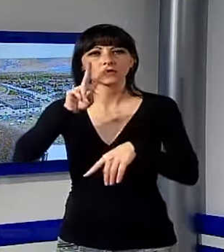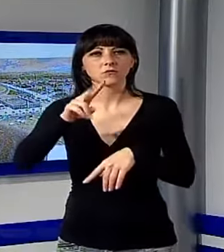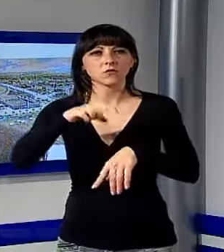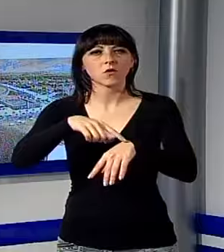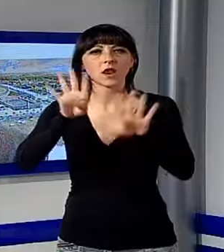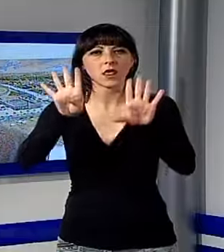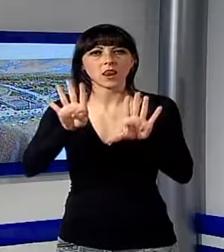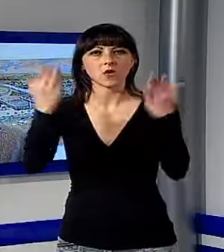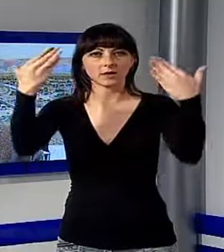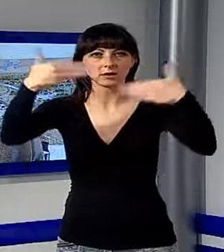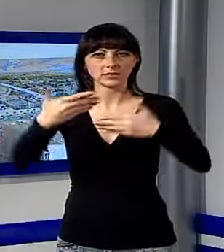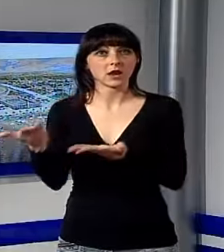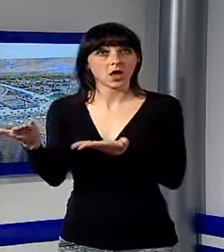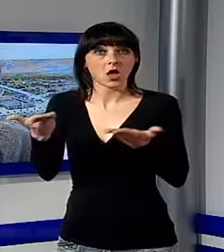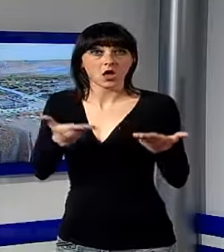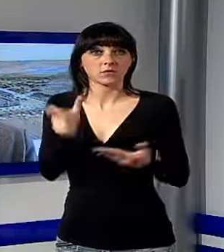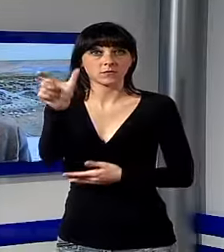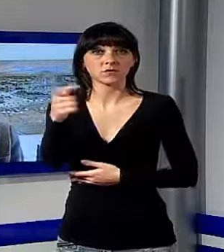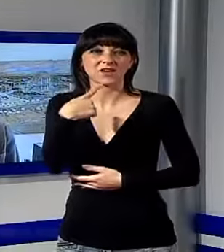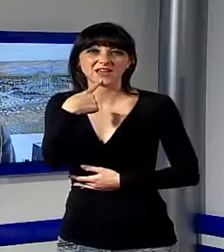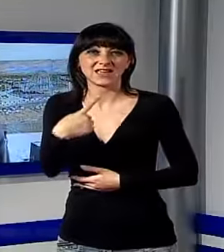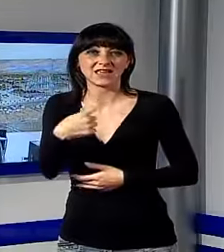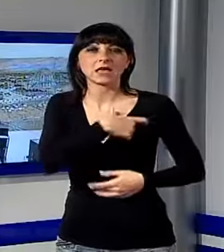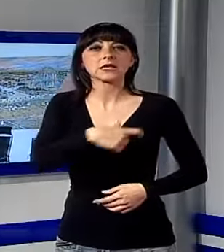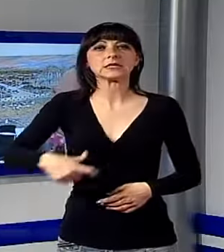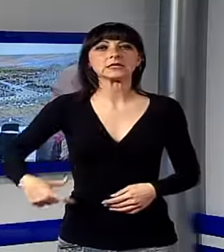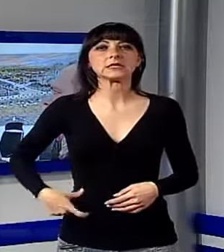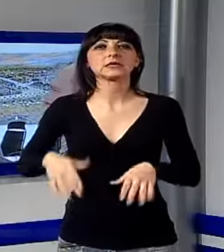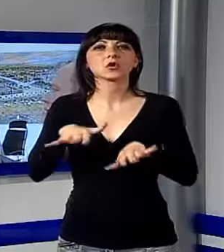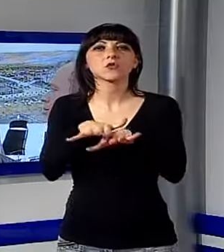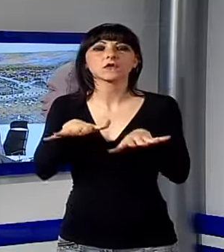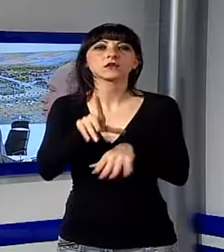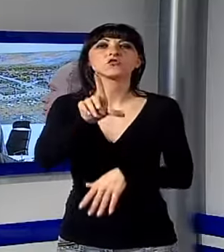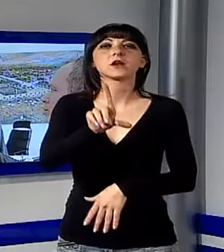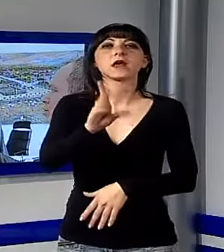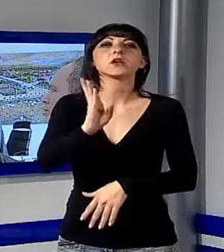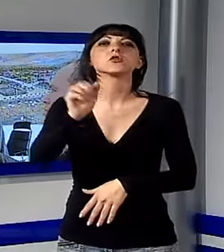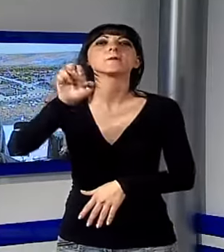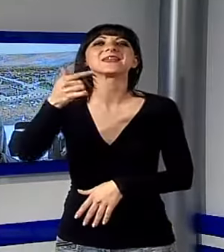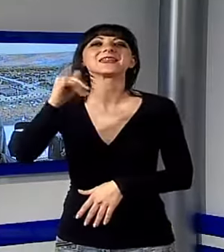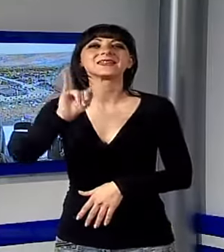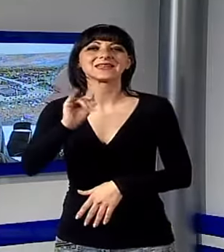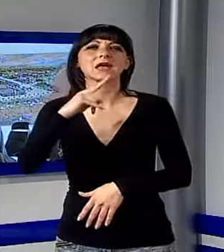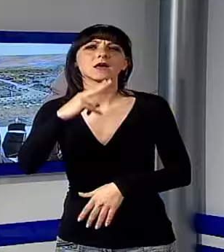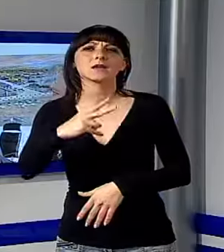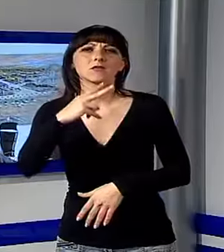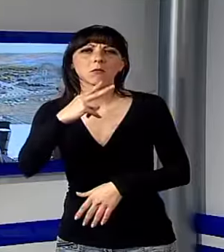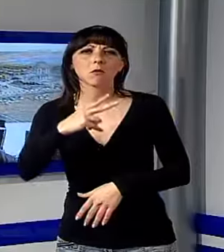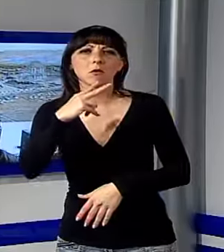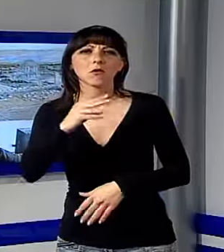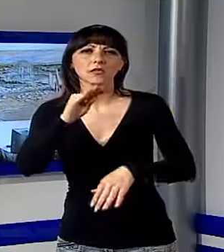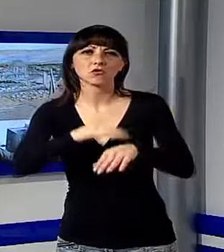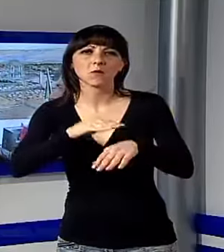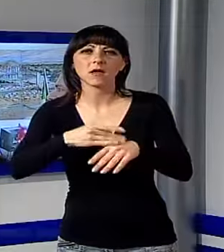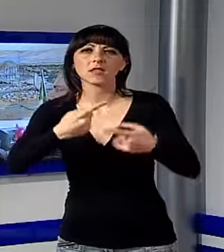Ospite e protagonista infatti sarà il sindaco di Viareggio Leonardo Betti che risponderà alle nostre ma